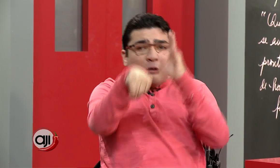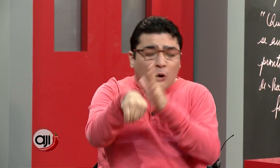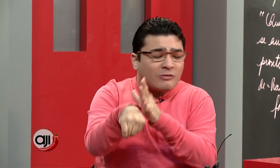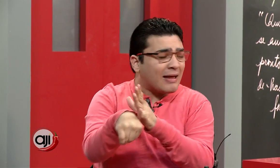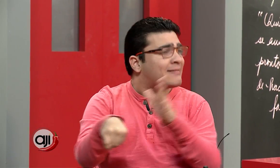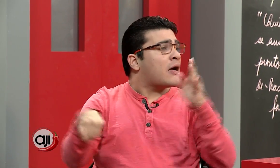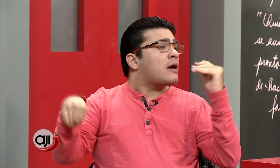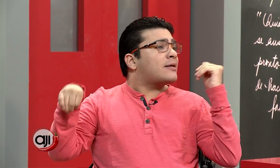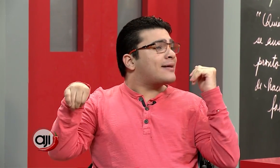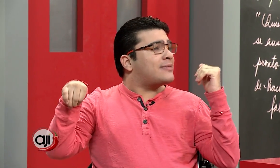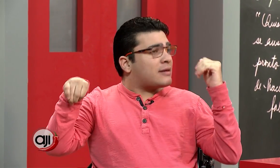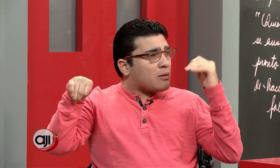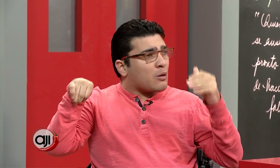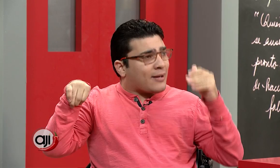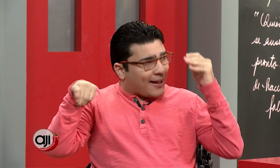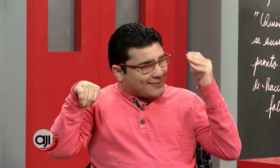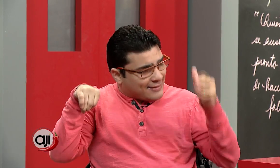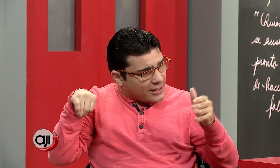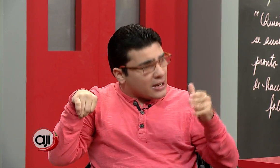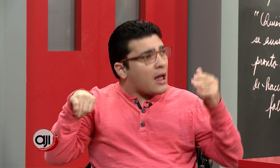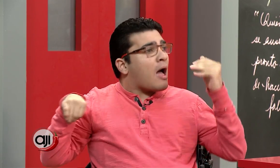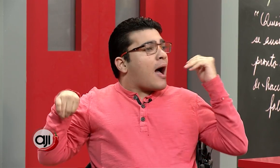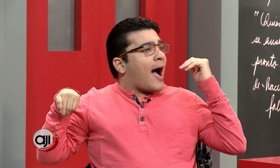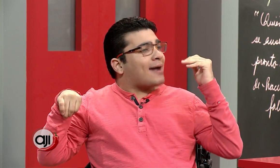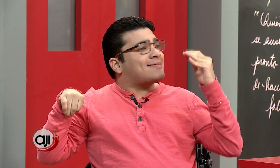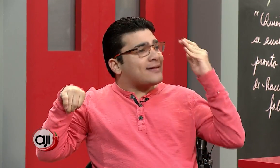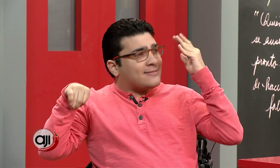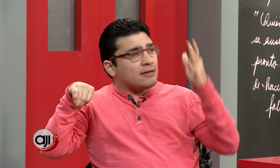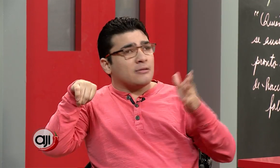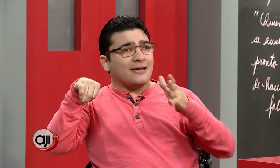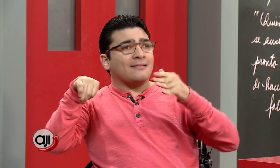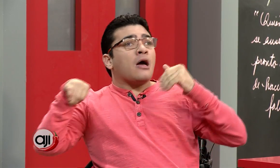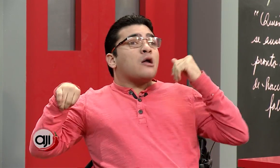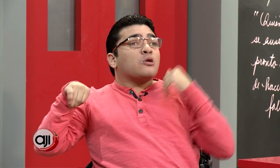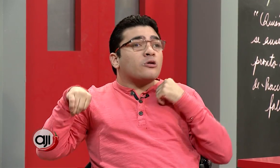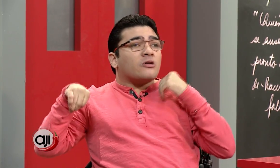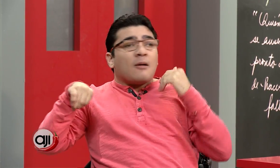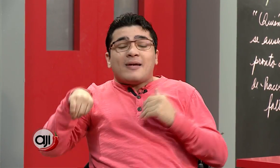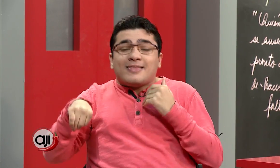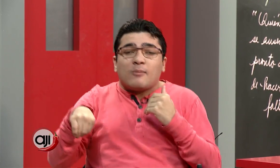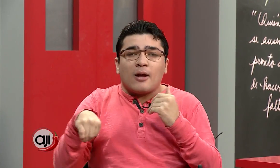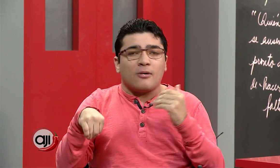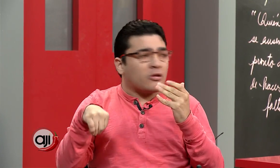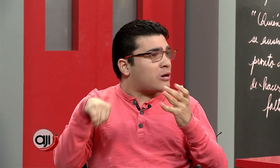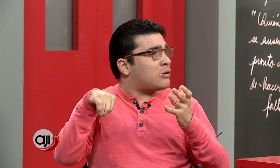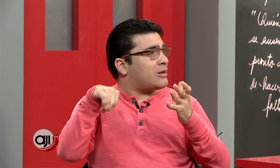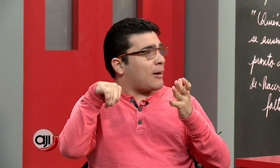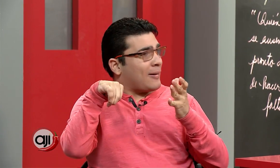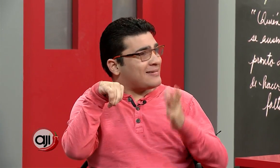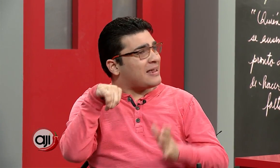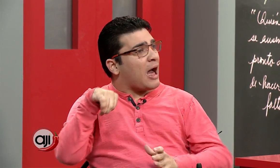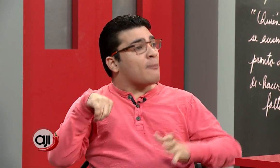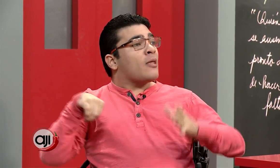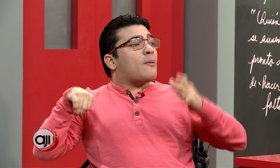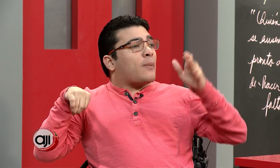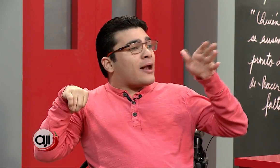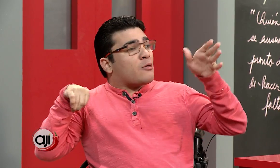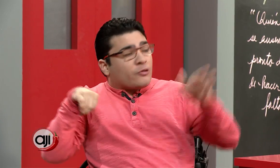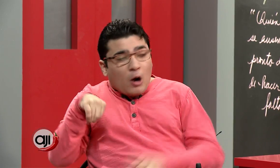cosas que tenemos que hacer accesibles. No solamente para personas con discapacidad, para nuestros